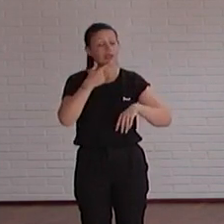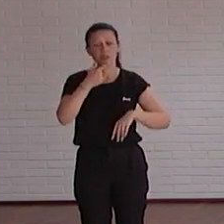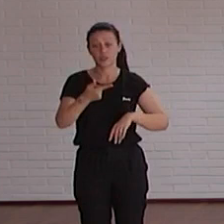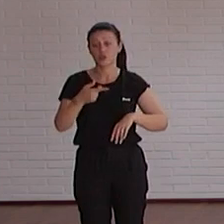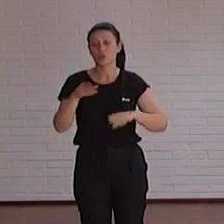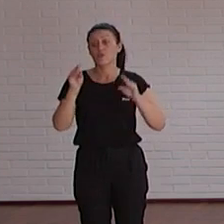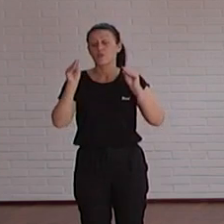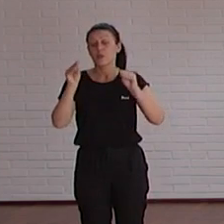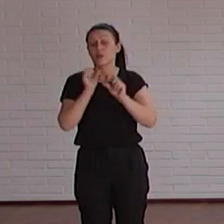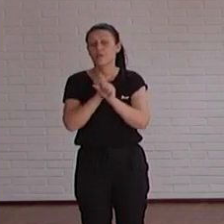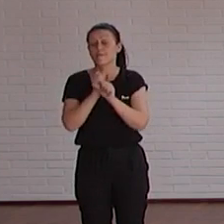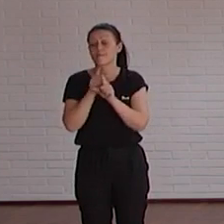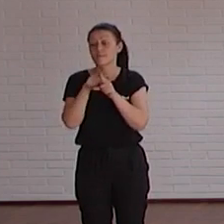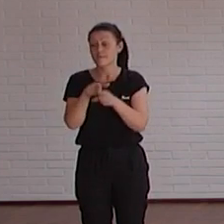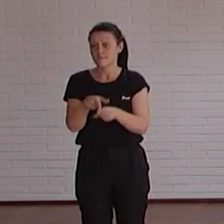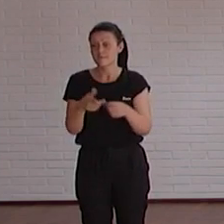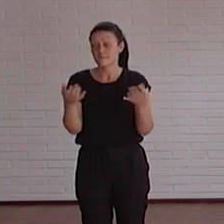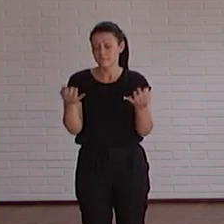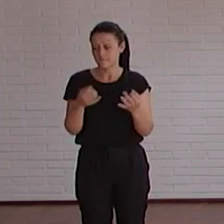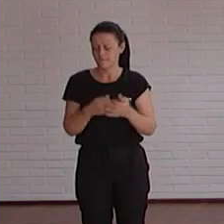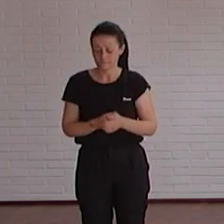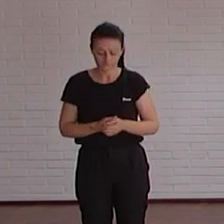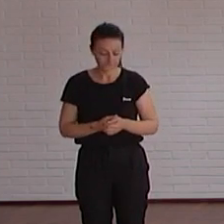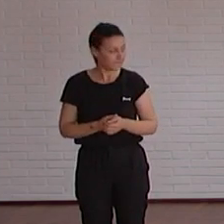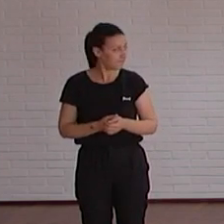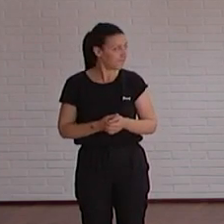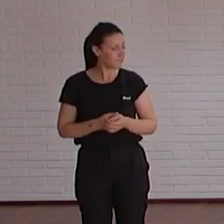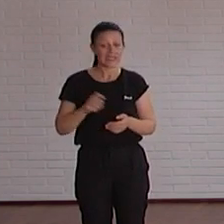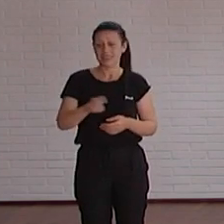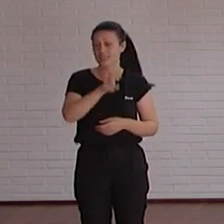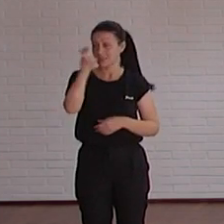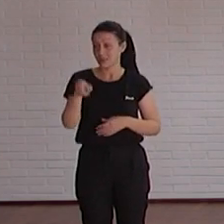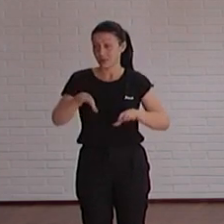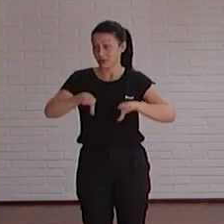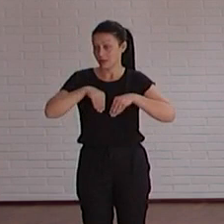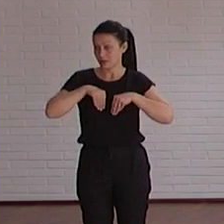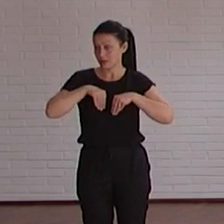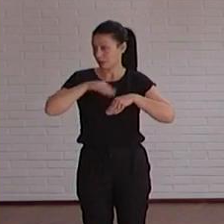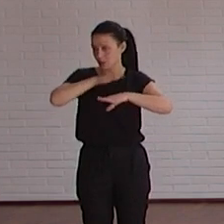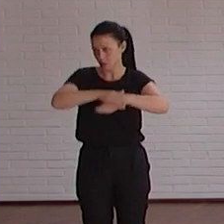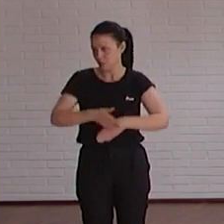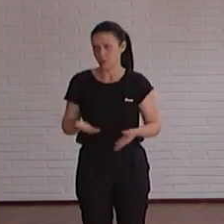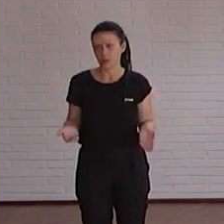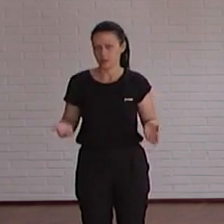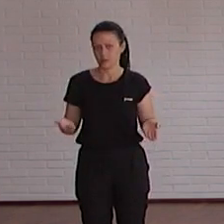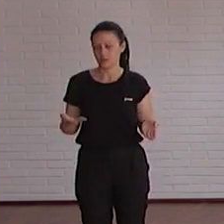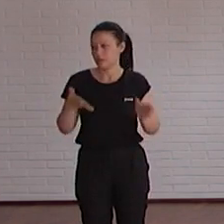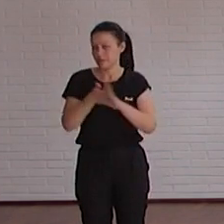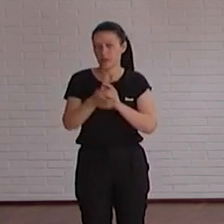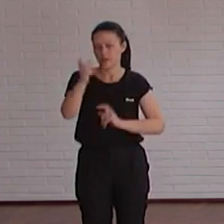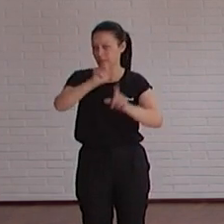trabajar en que la formación sea que acepte la diversidad y el cumplimiento o sea que somos muchos